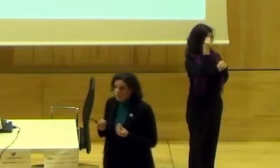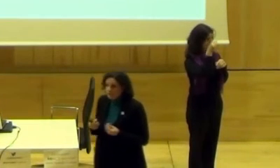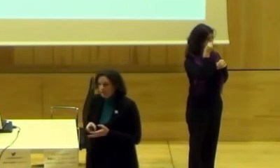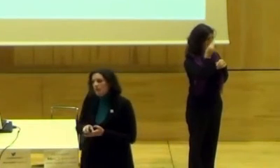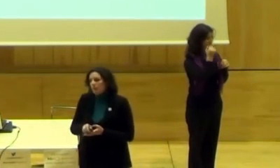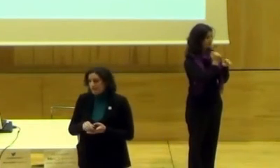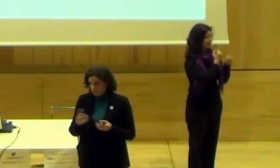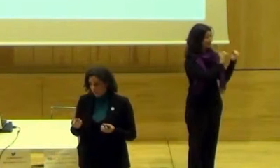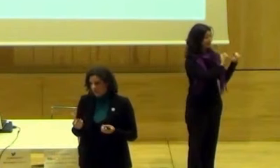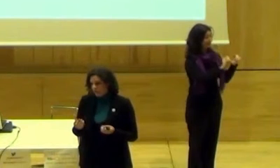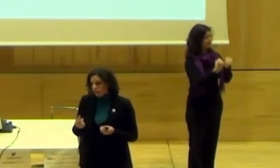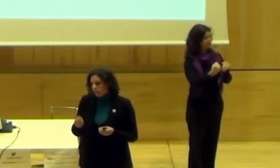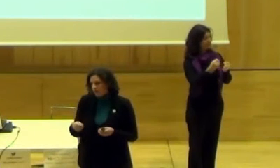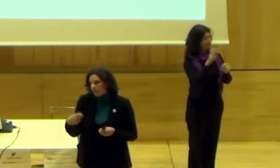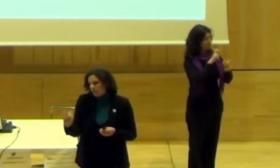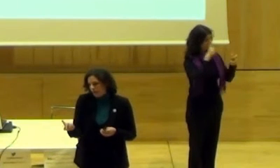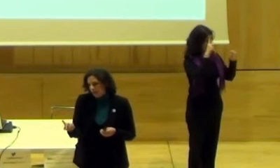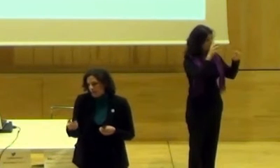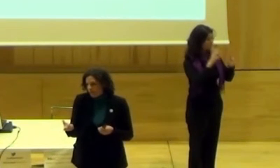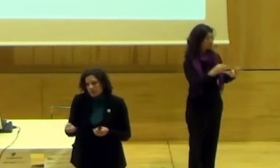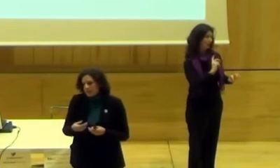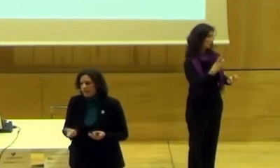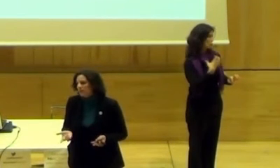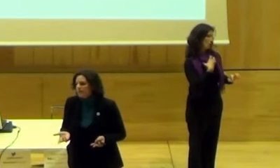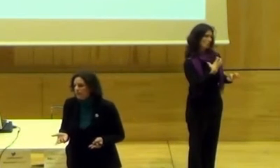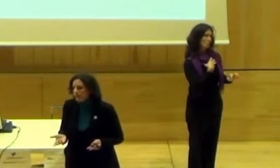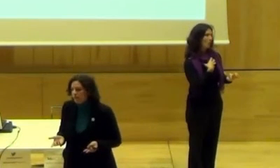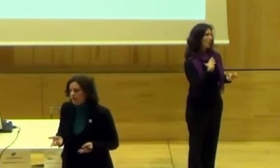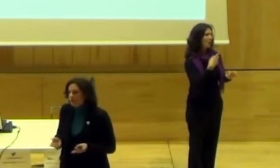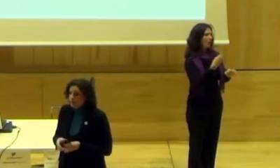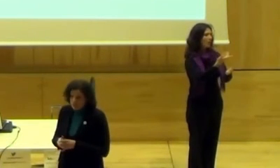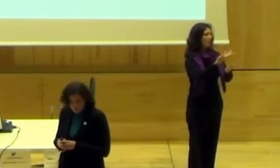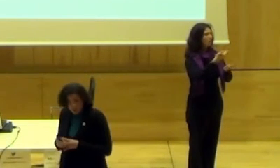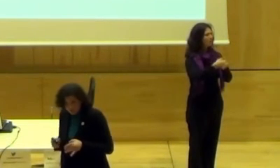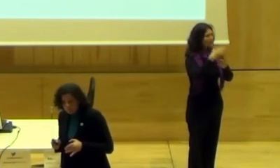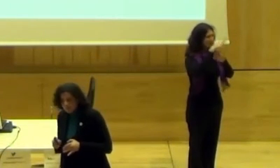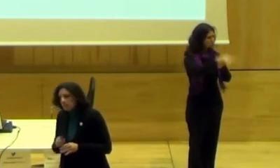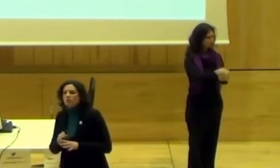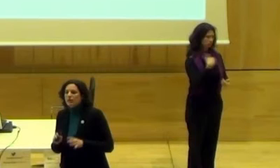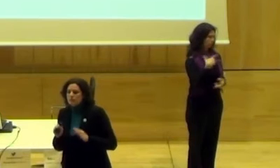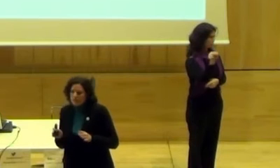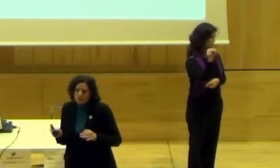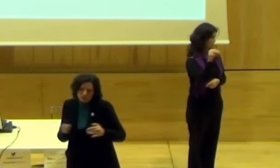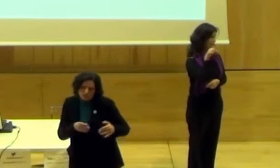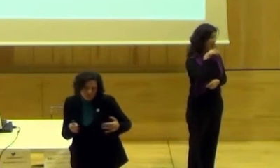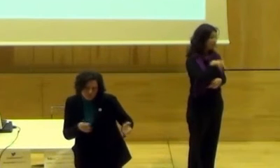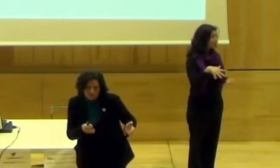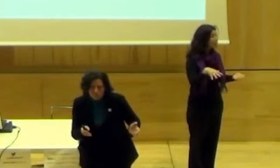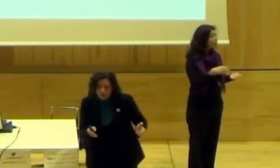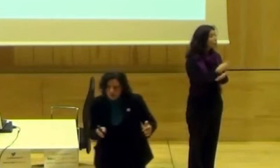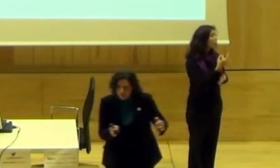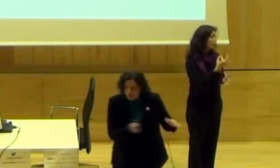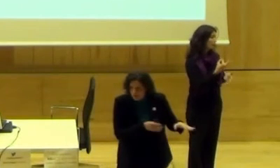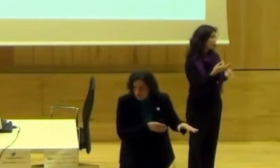Pensamos que las instituciones, para ser coherentes, no pueden apoyar propuestas que sean discriminatorias. Y ahora, actualmente, todas pasan